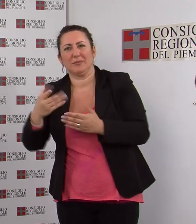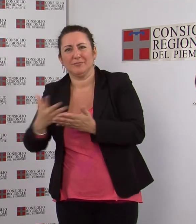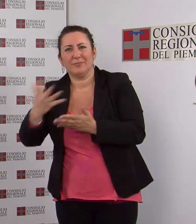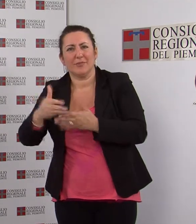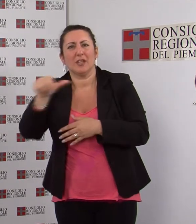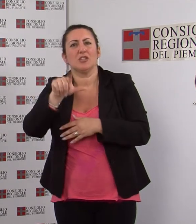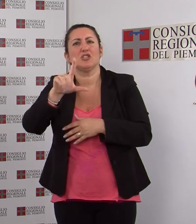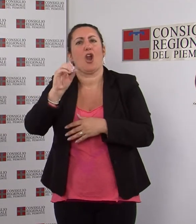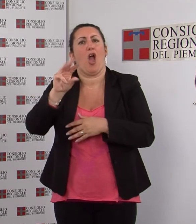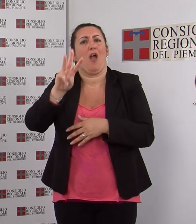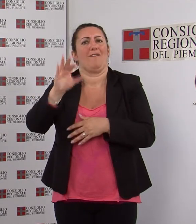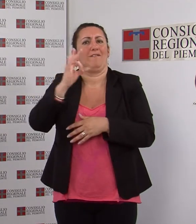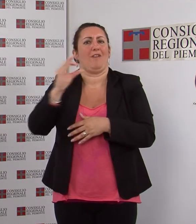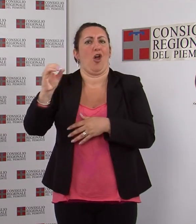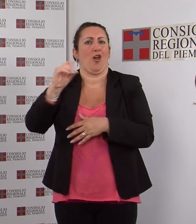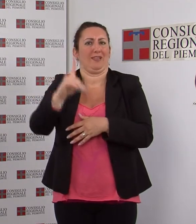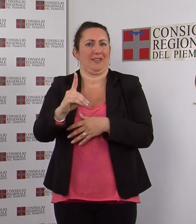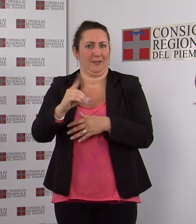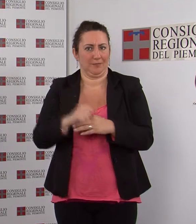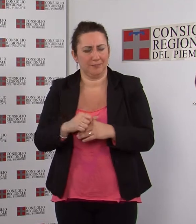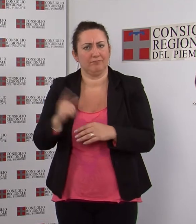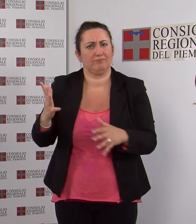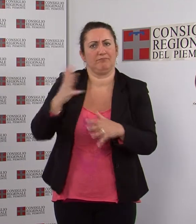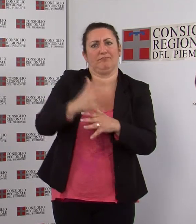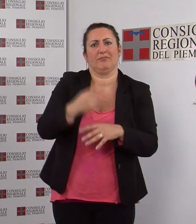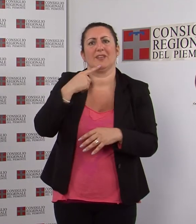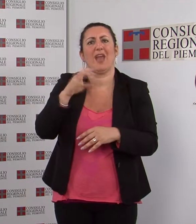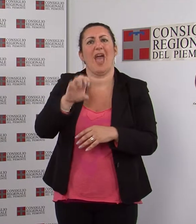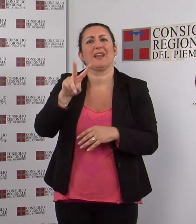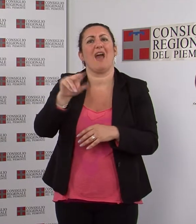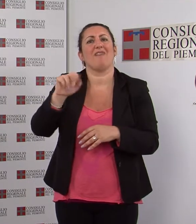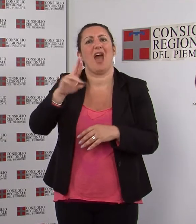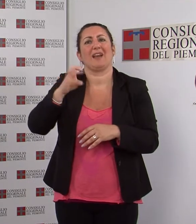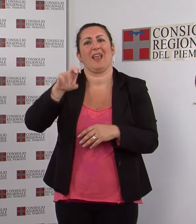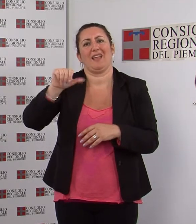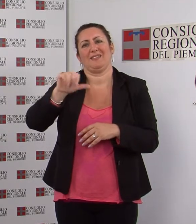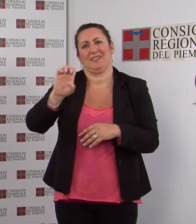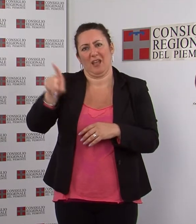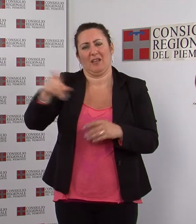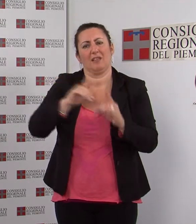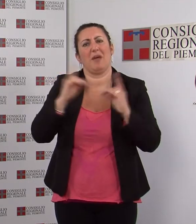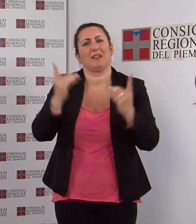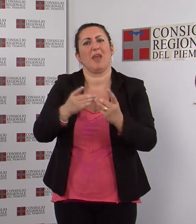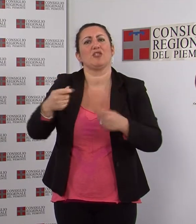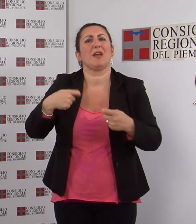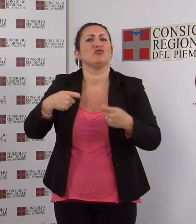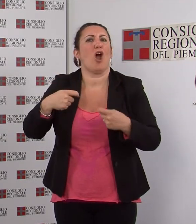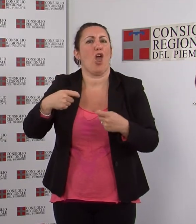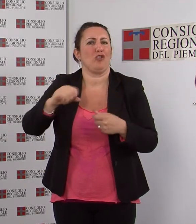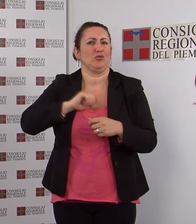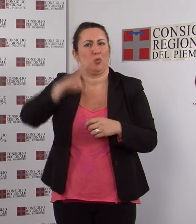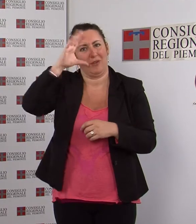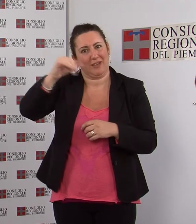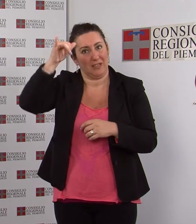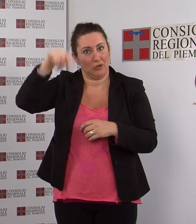Slow Food. Sull'argomento sono intervenuti Erika Varese, del Dipartimento di Scienze Merceologiche dell'Università di Torino, e Piero Sardo,